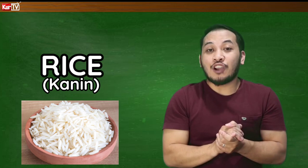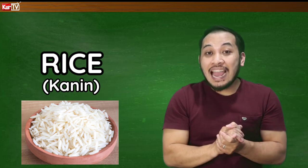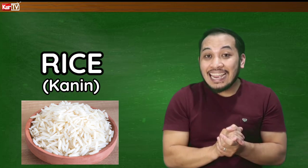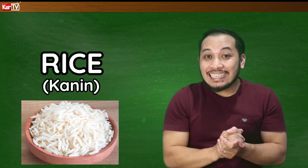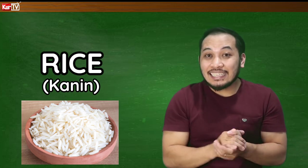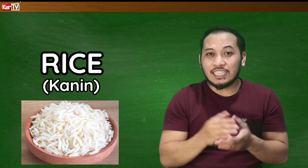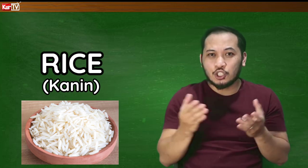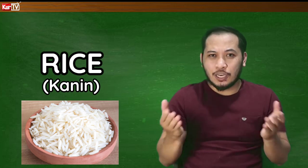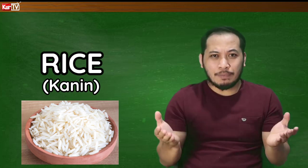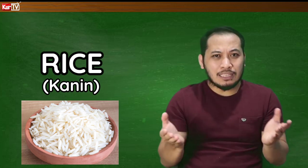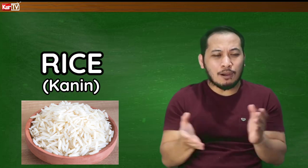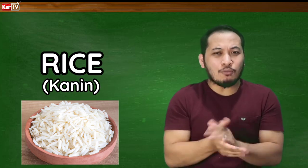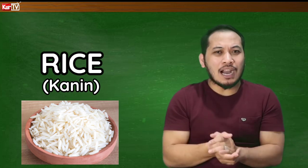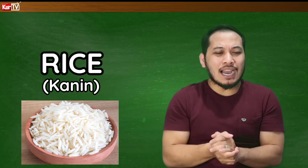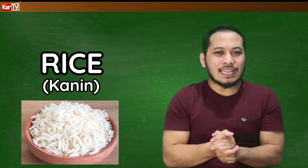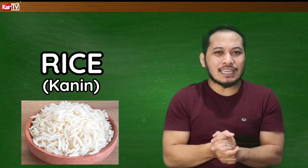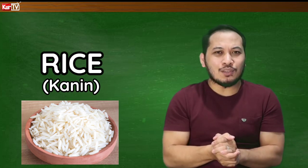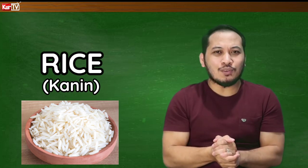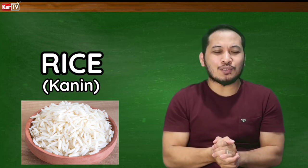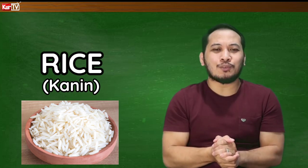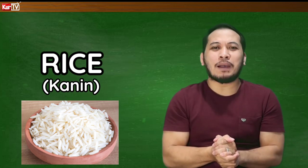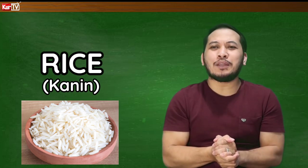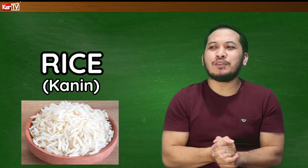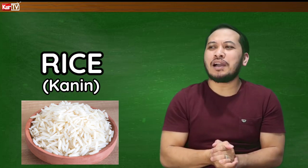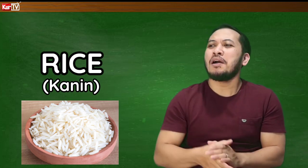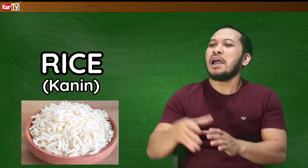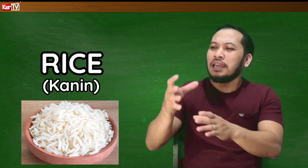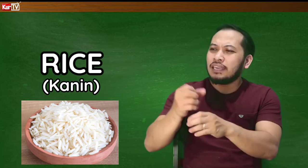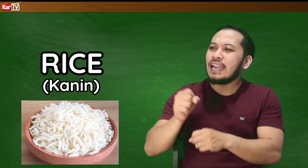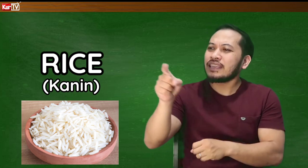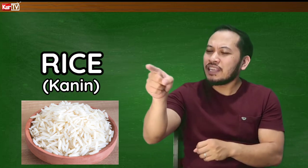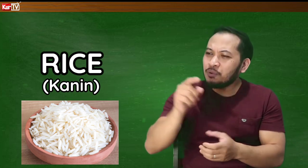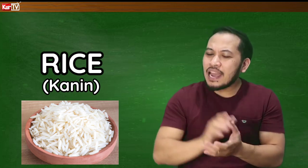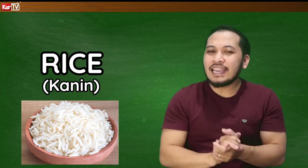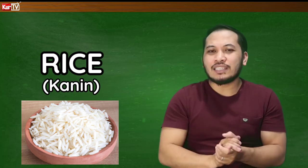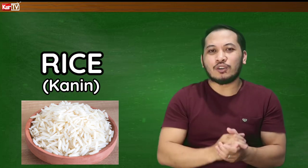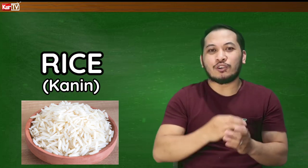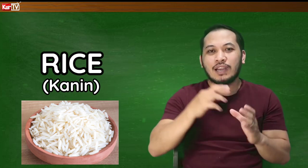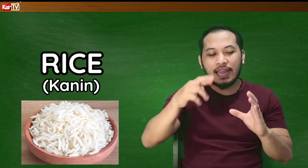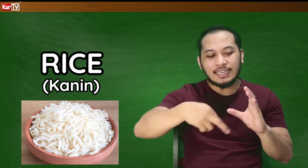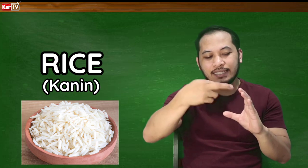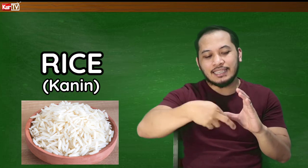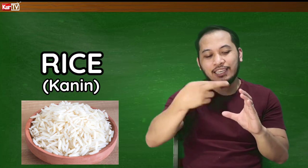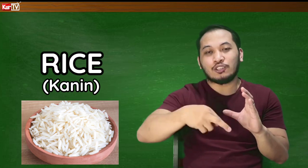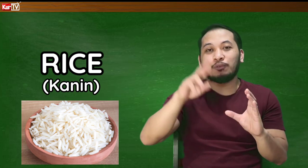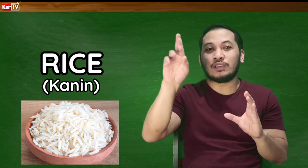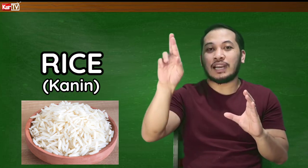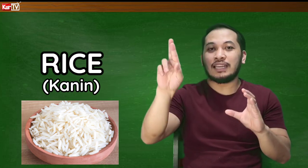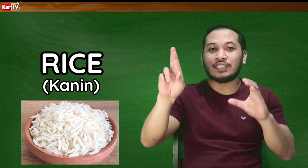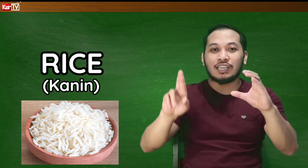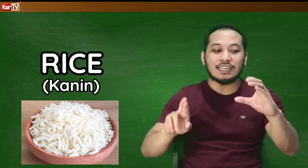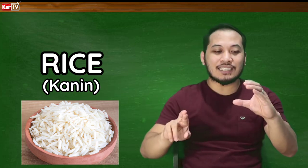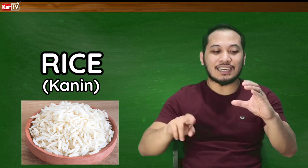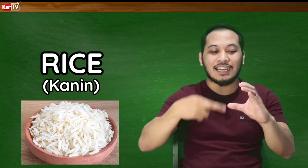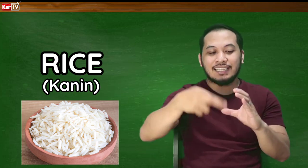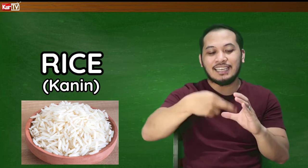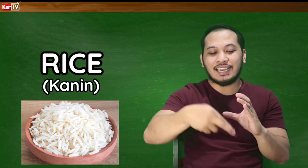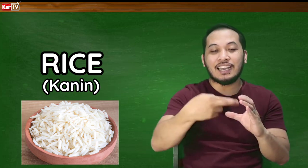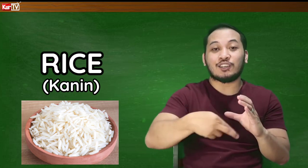Rice. Ayan, so, siyempre, di ba, kumakain kayo. So, paano nyo, get the rice, or rice. Ganito po, naka-letter R, tapos, naka-ganyan lang yan.